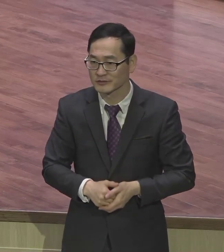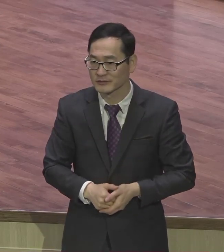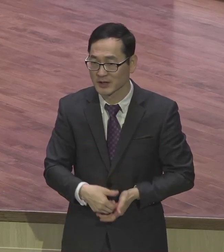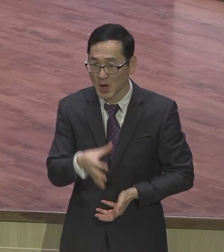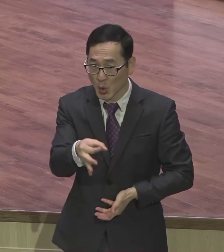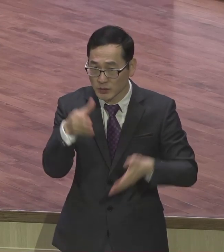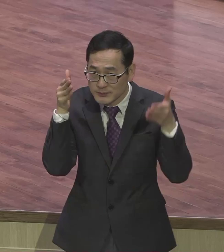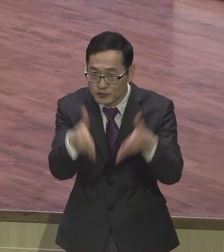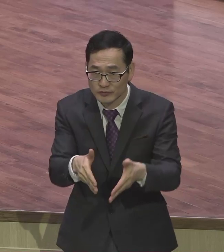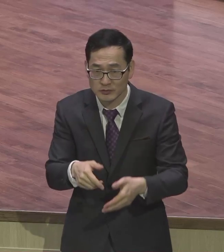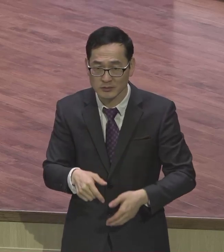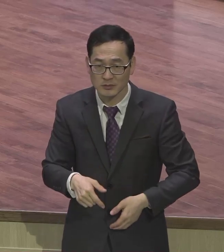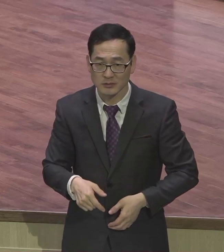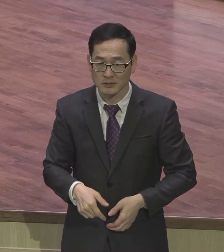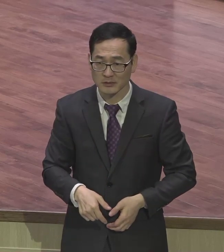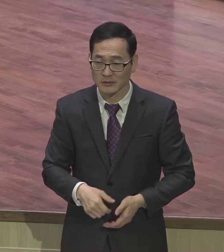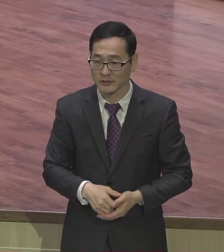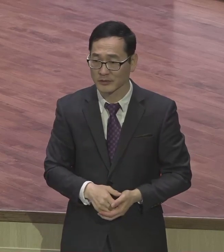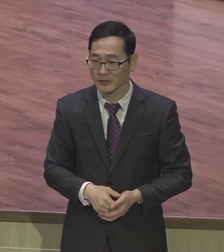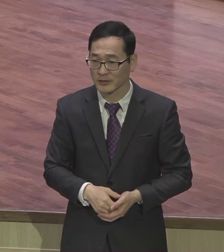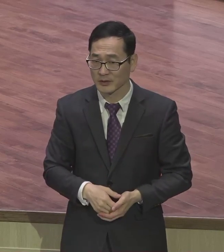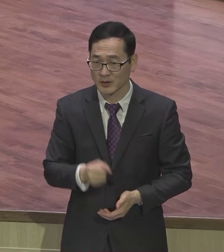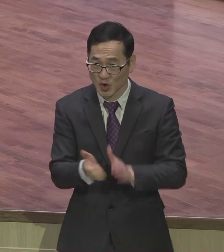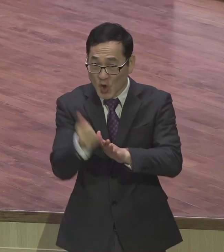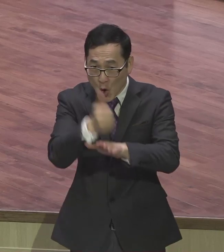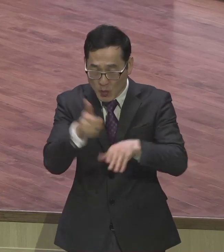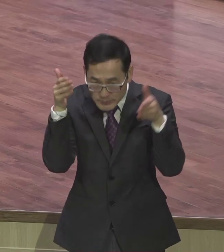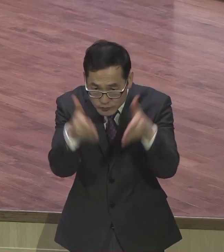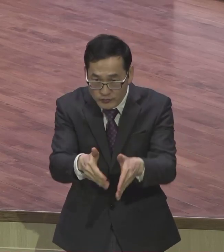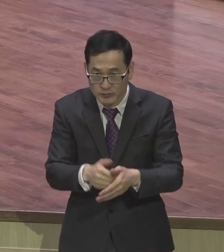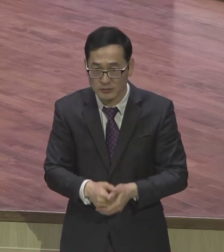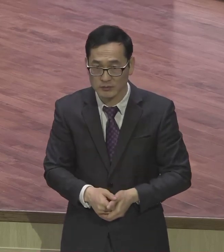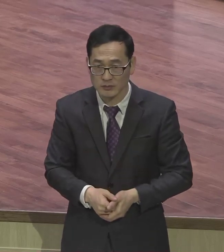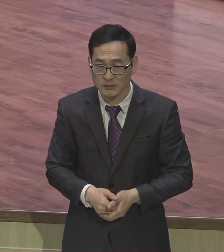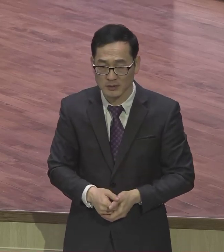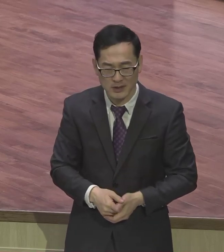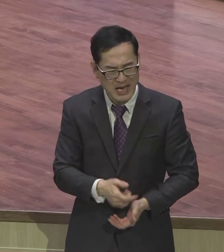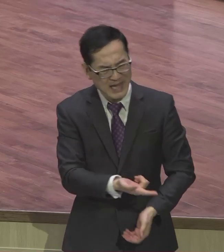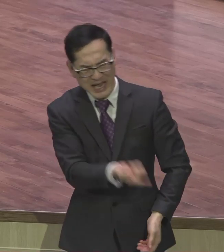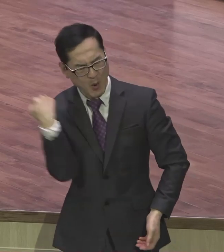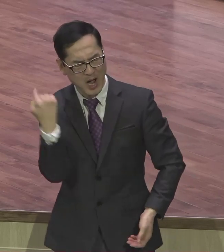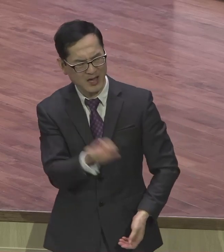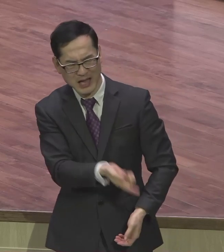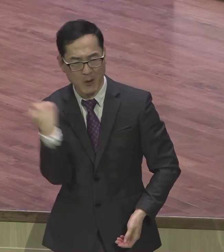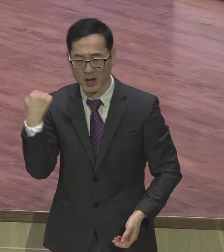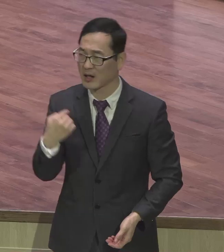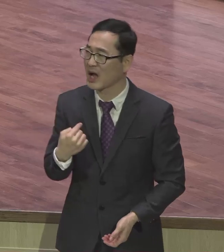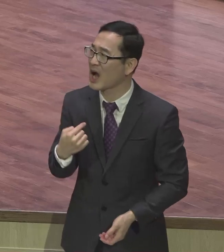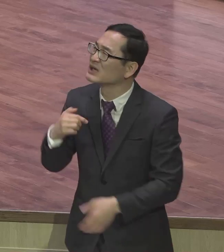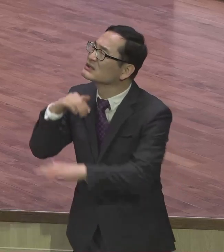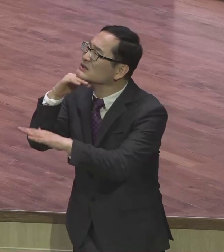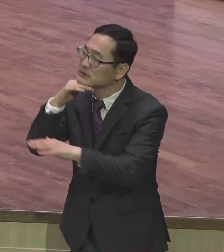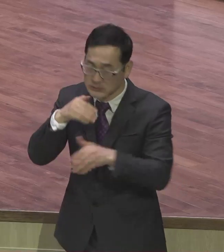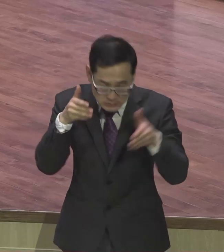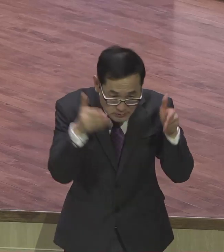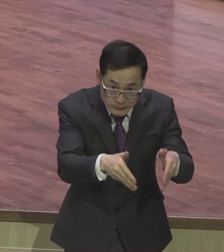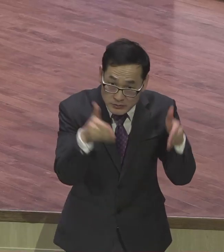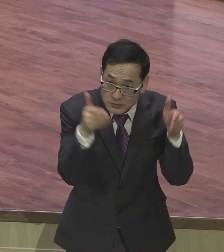나중심, 물질중심, 성공주의들 빠져나오라 말을 하는데도 거기 잡혀있어요 거기